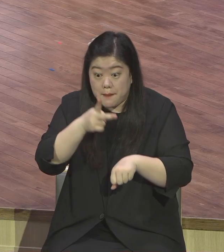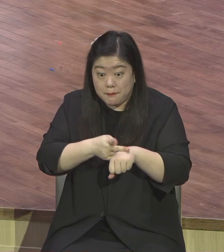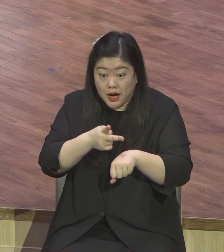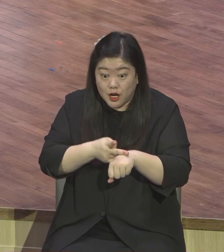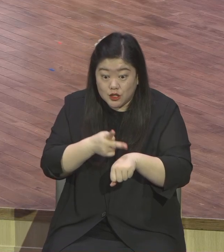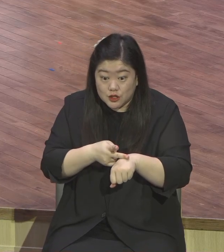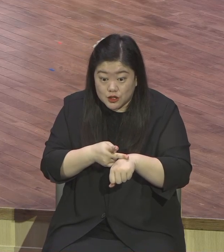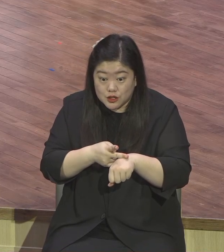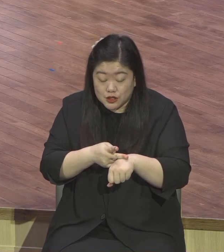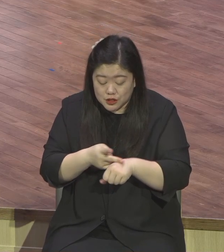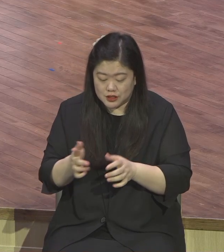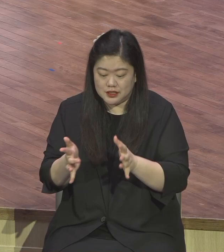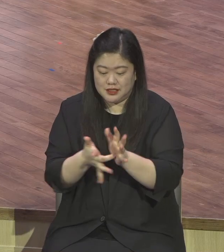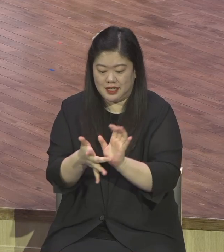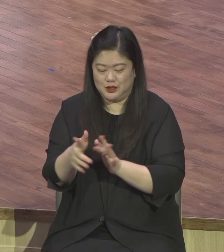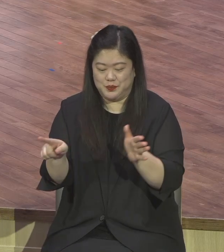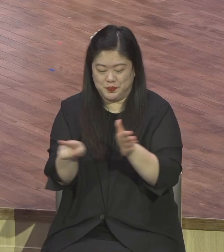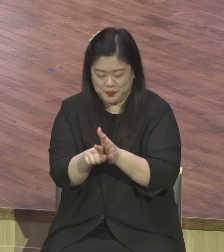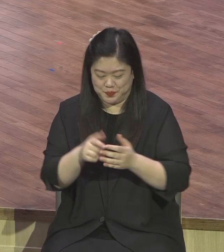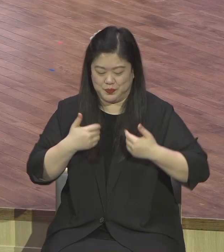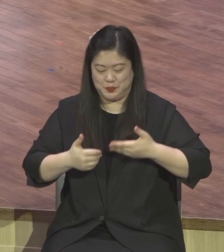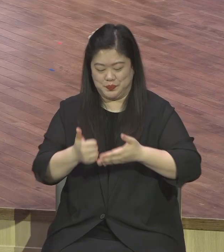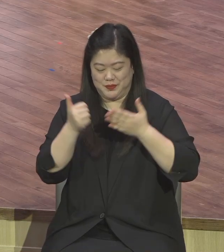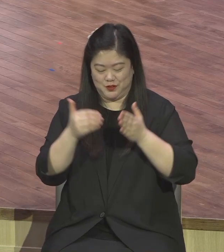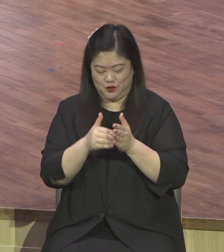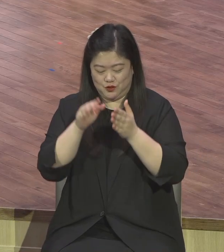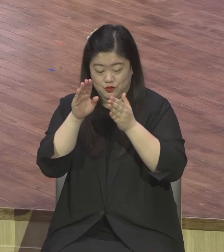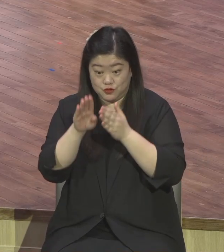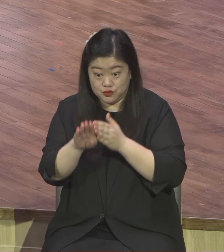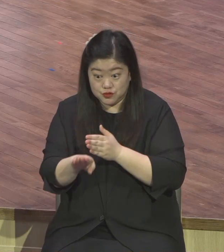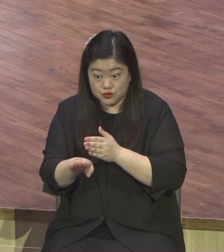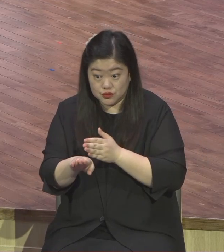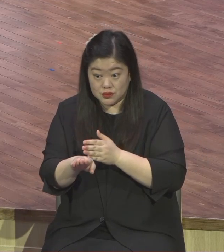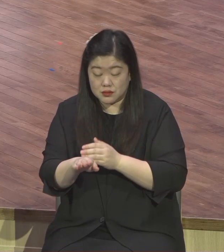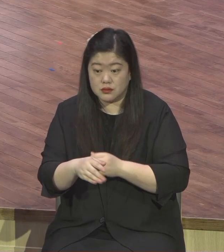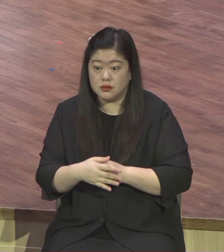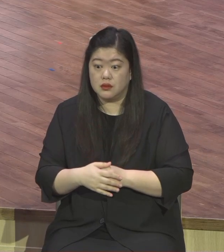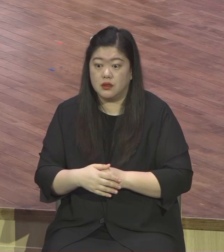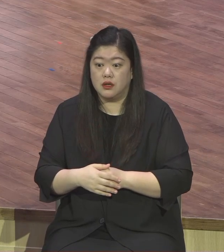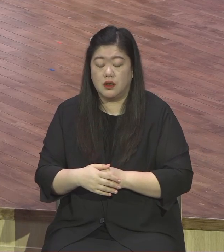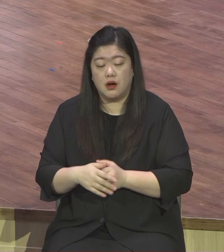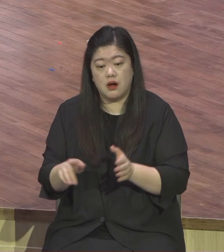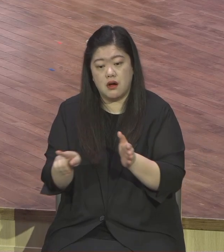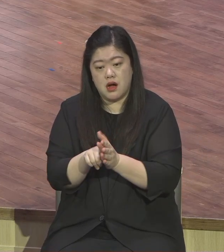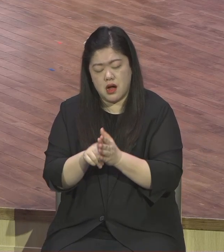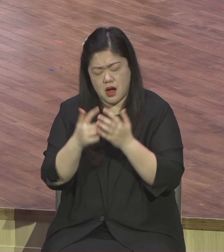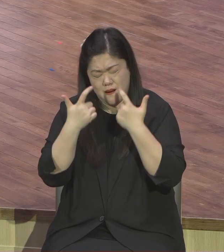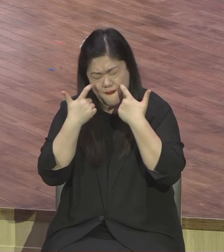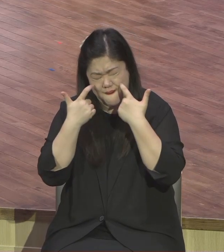오직 그리스도 오직 하나님 나라를 위해서 생명권 은신했어요